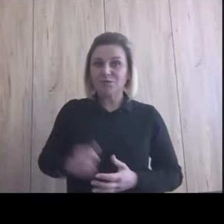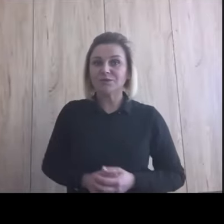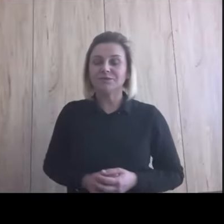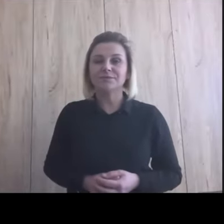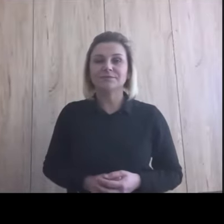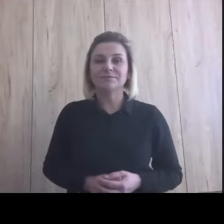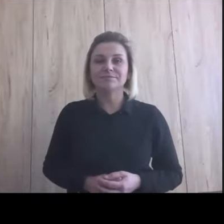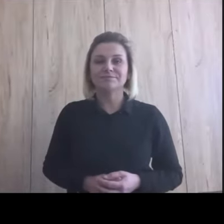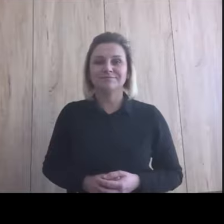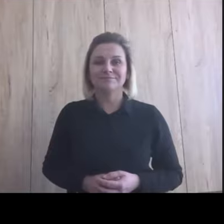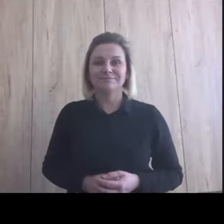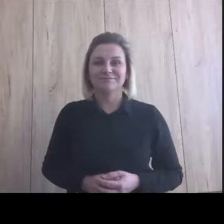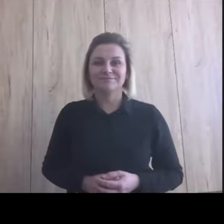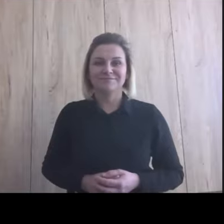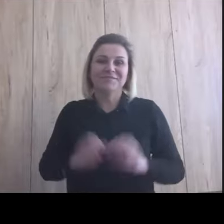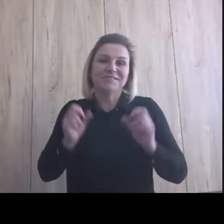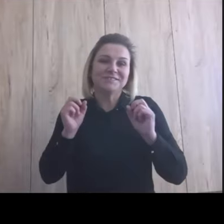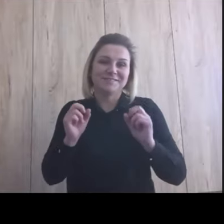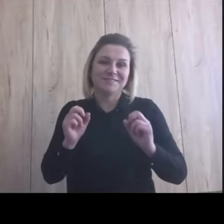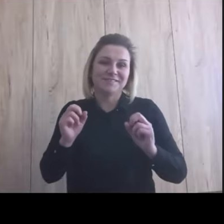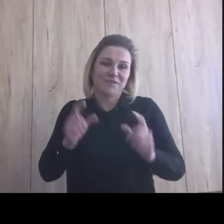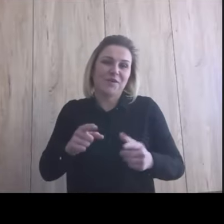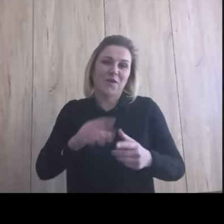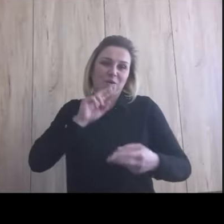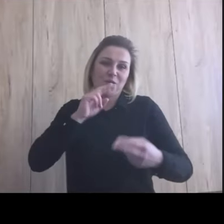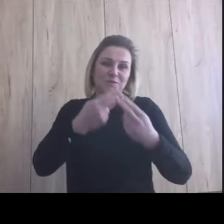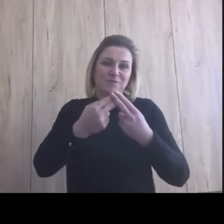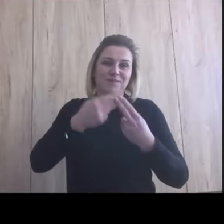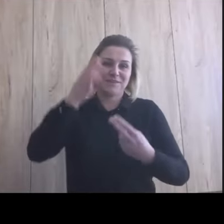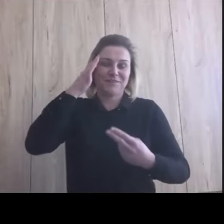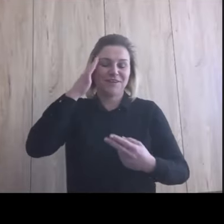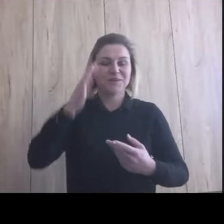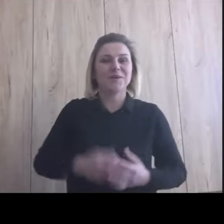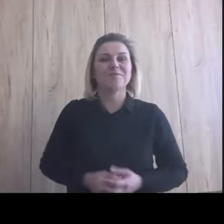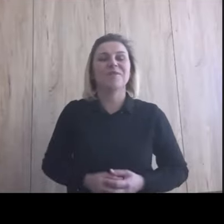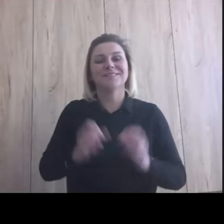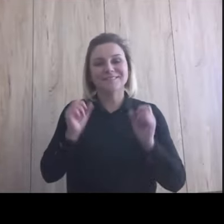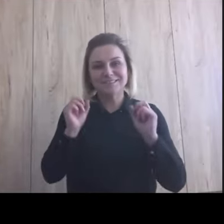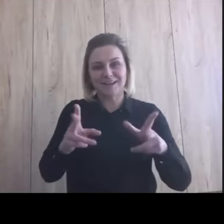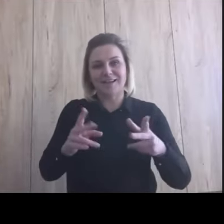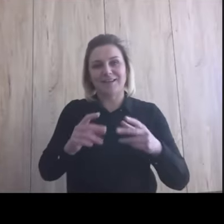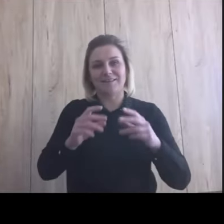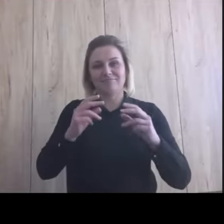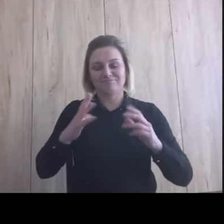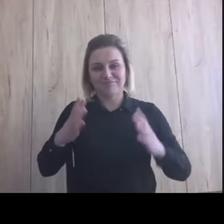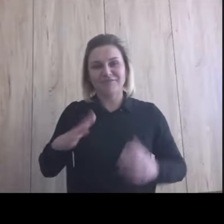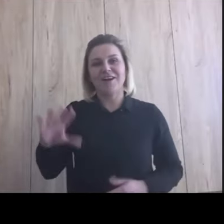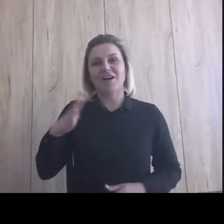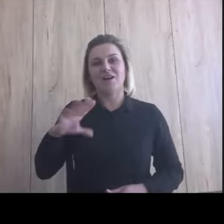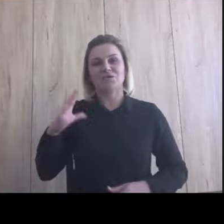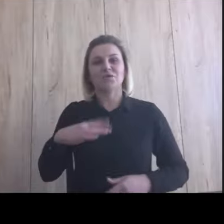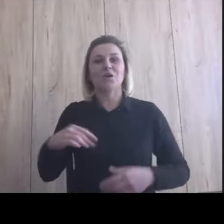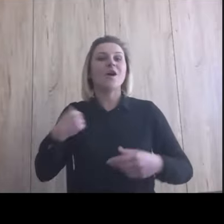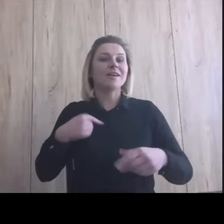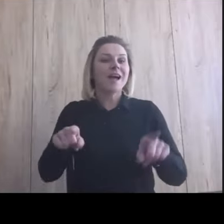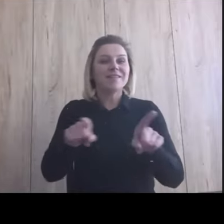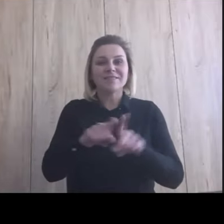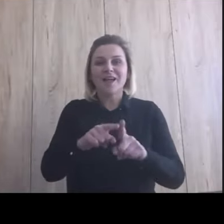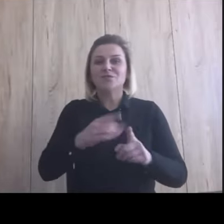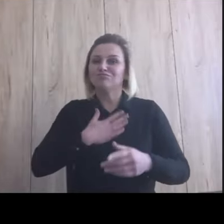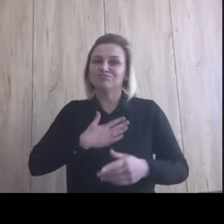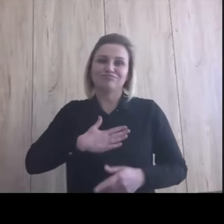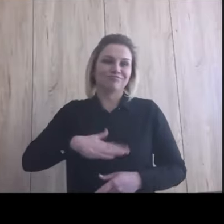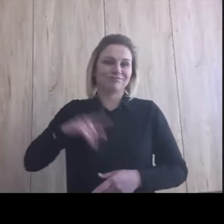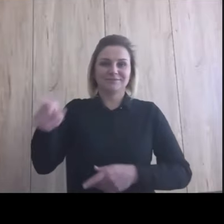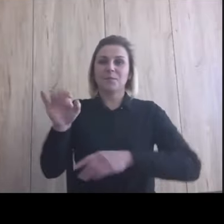No, odpowiedź jest tylko jedna, nie? Oczywiście, że warto i ja jestem też miłośnikiem takich projektów,